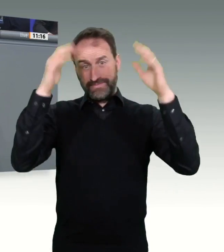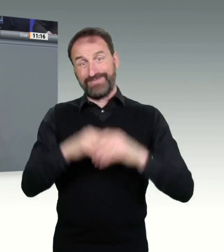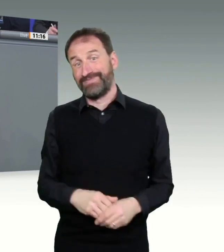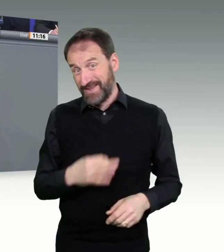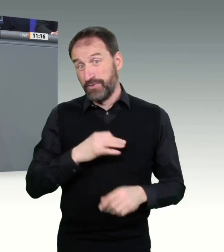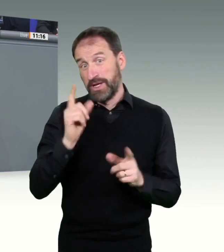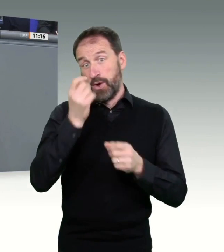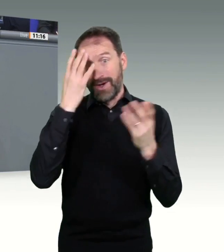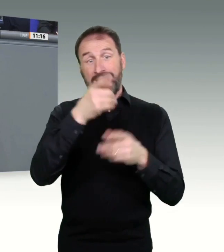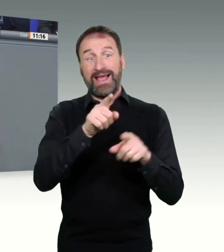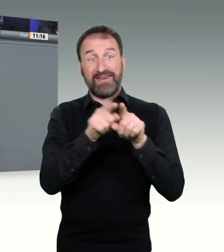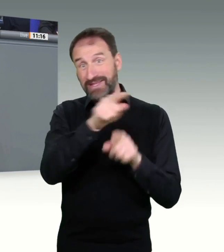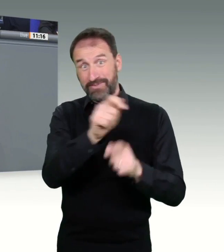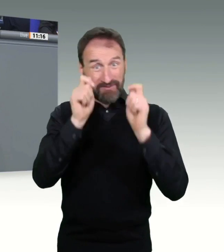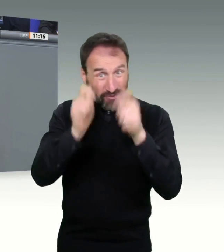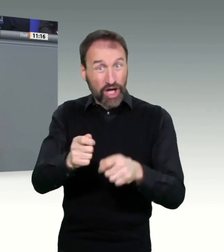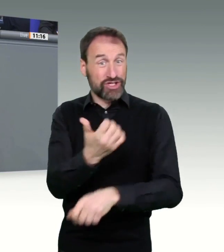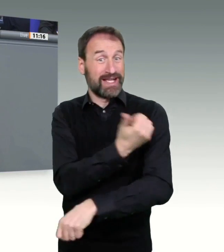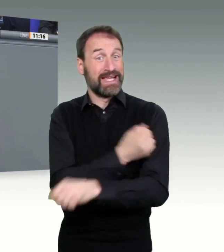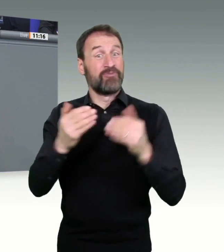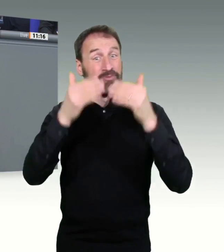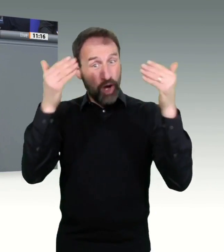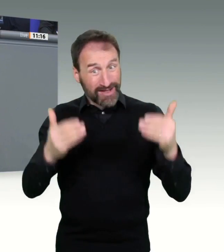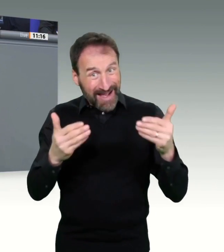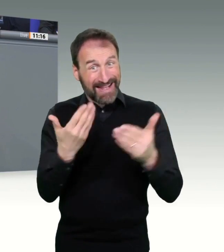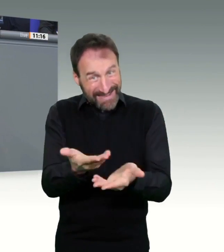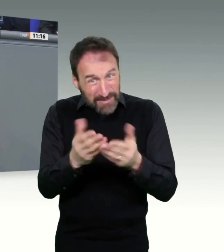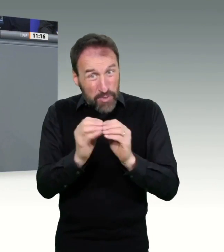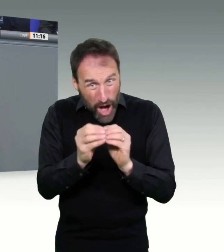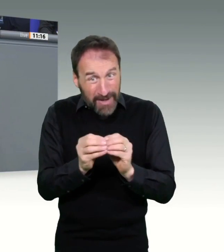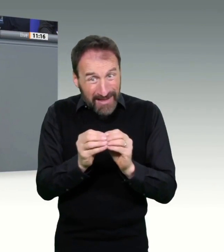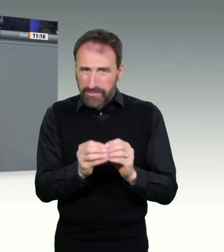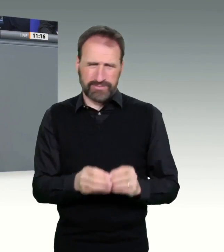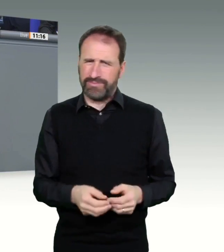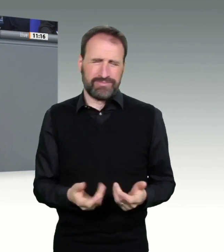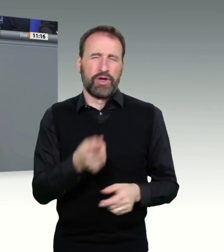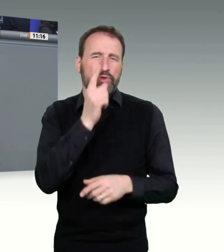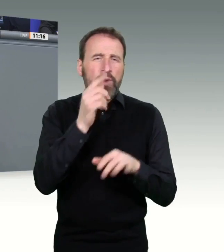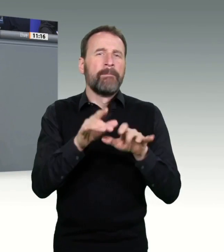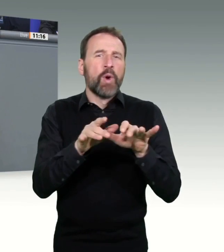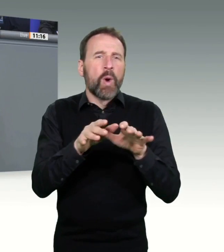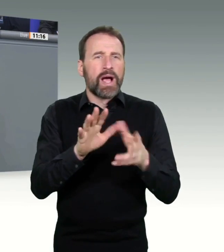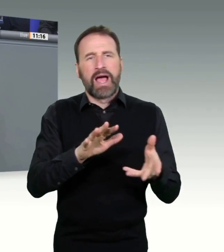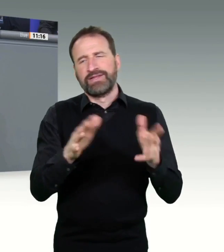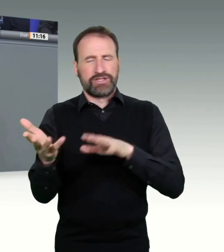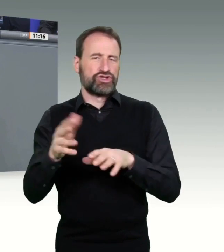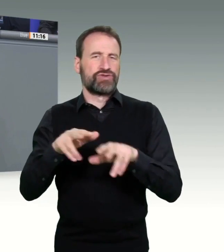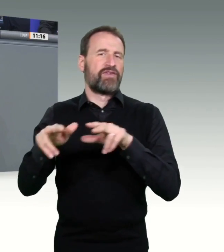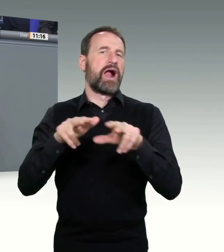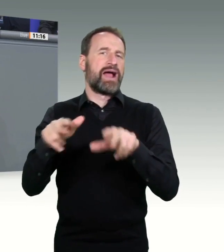Beschäftigte in Behinderteneinrichtungen warten sehnlich darauf. Wir wissen, dass der Impfstoff von AstraZeneca beim Verhindern von